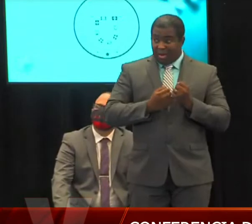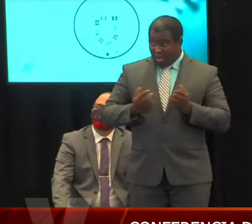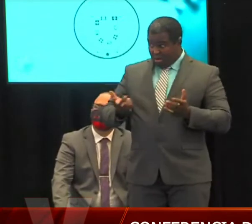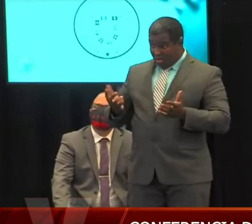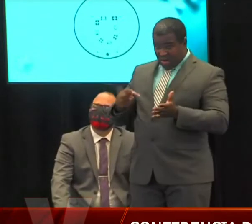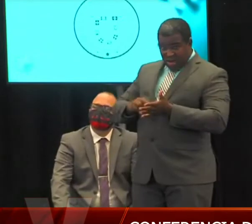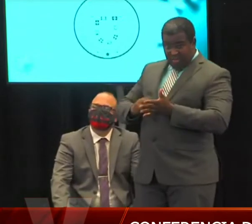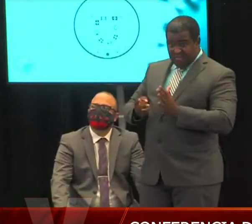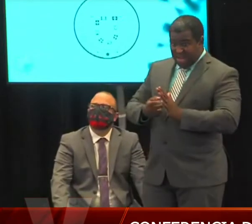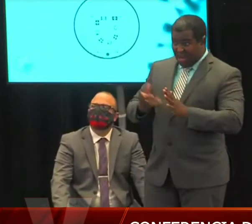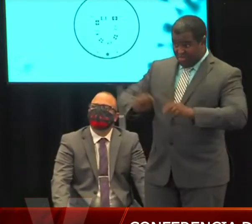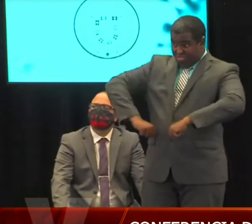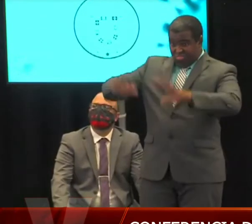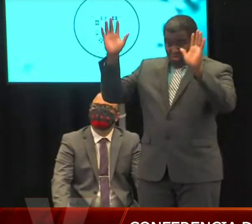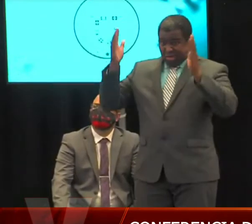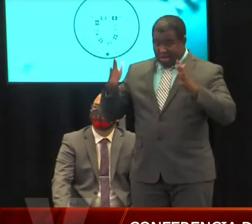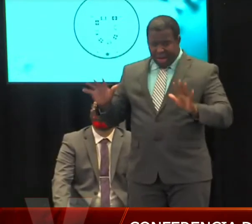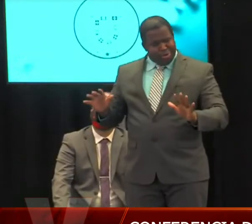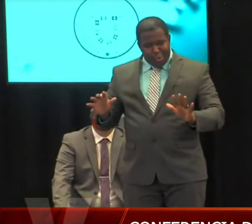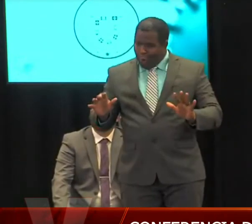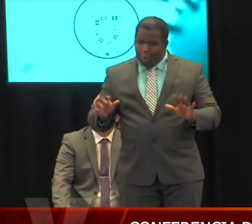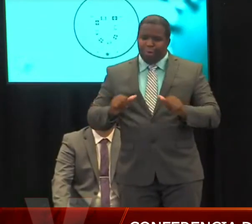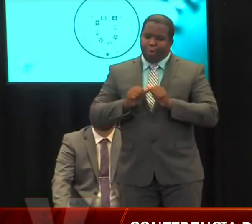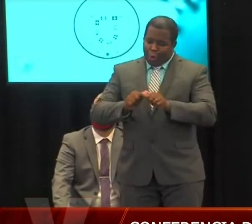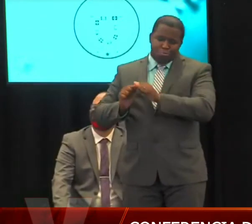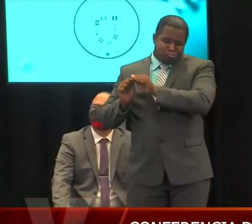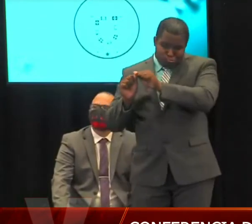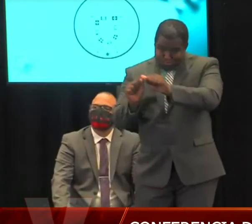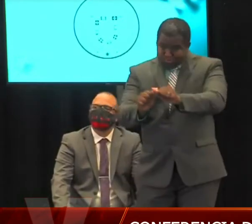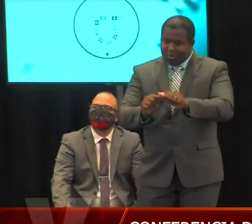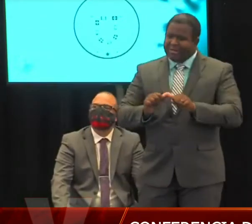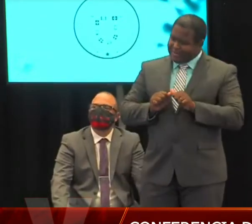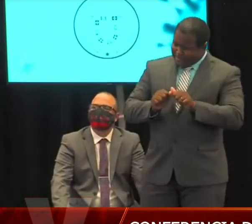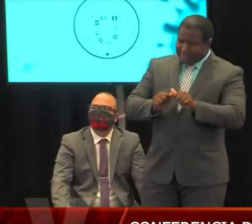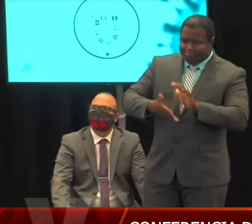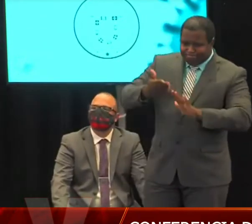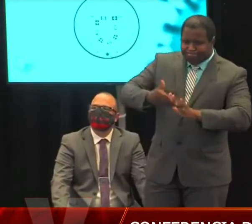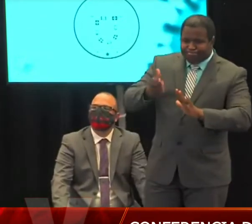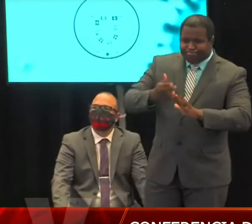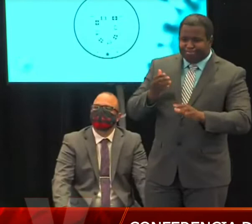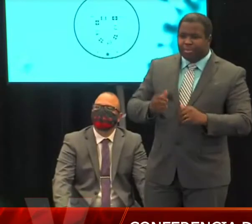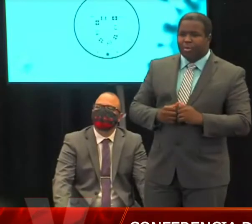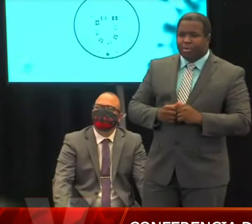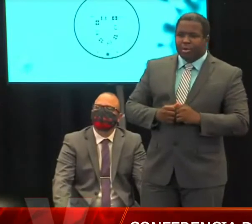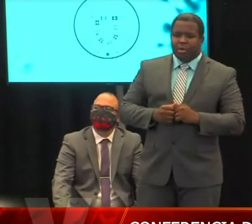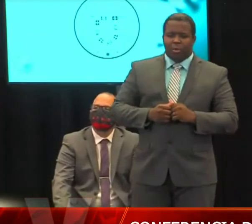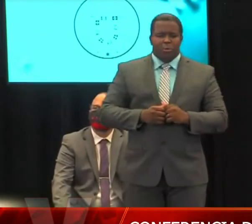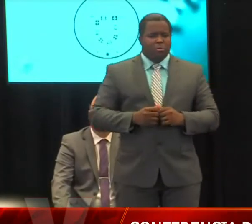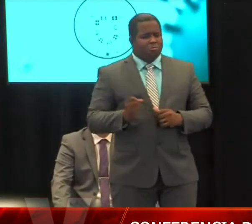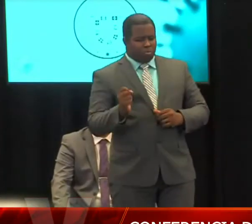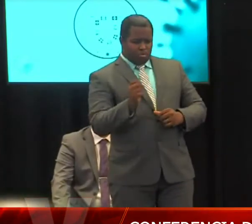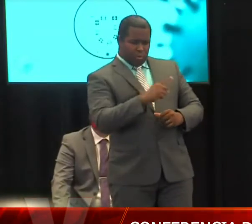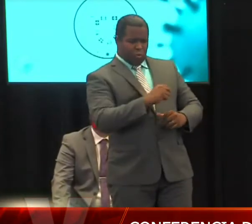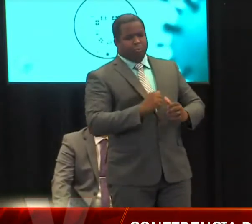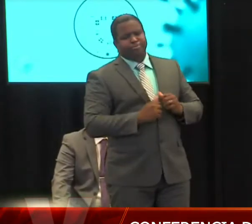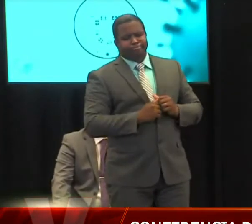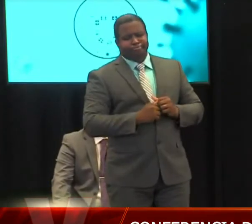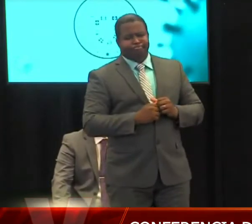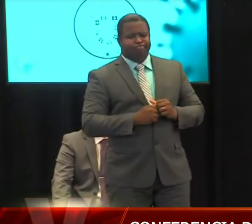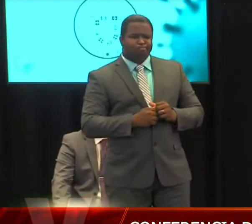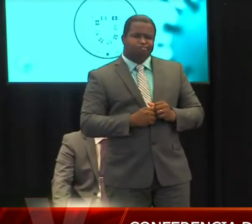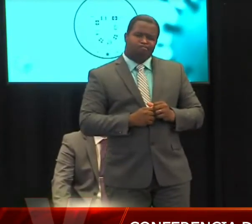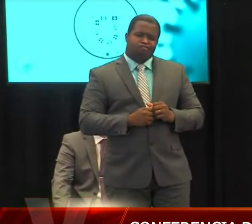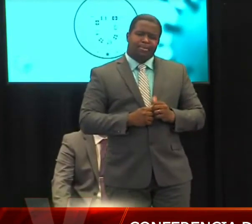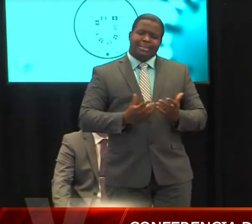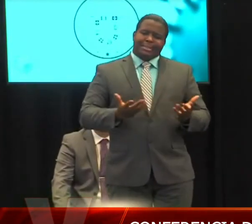quedó claro bajo qué datos es que se llega a la conclusión de que los contagios mayores han sido en